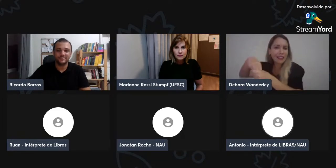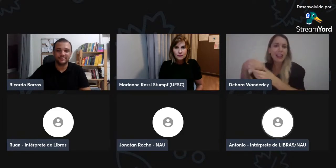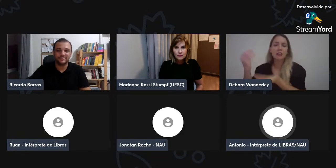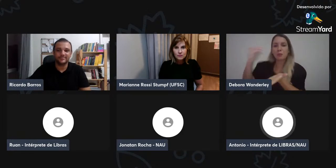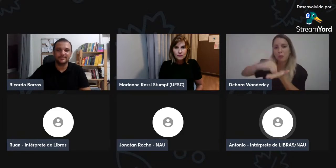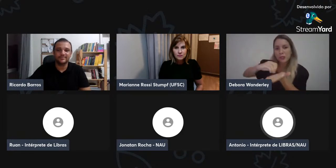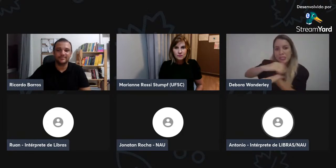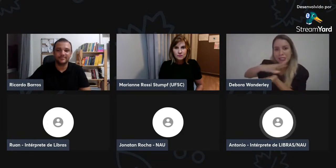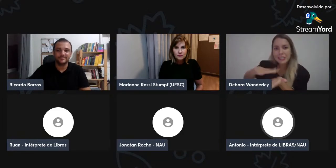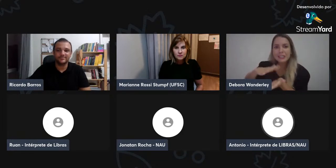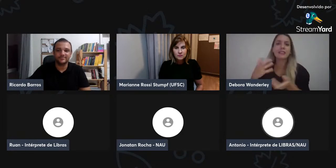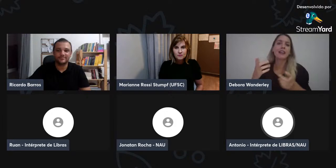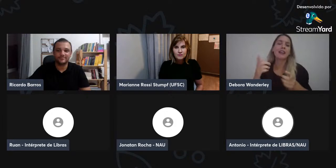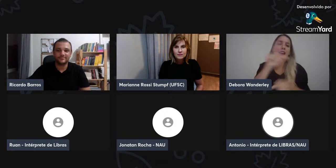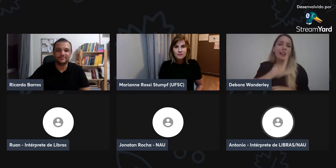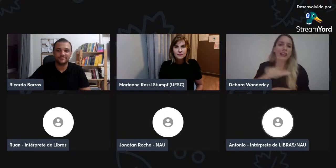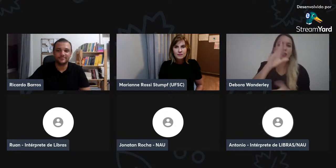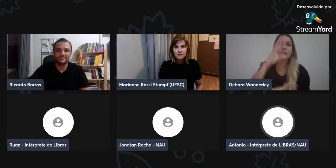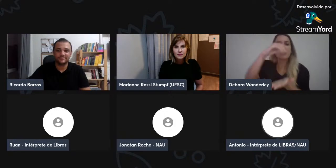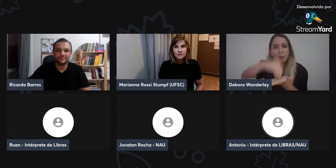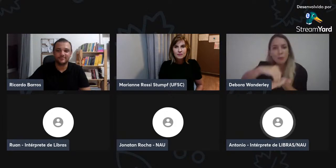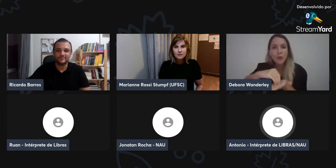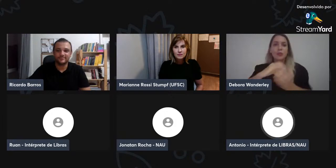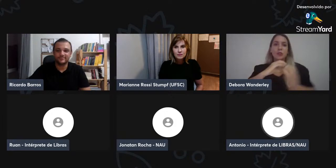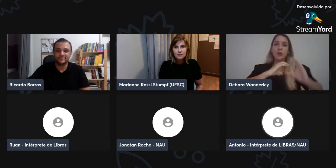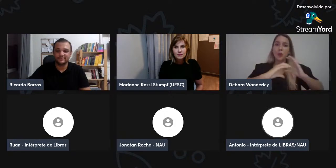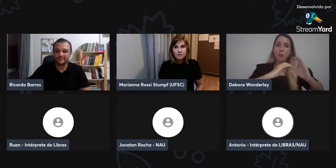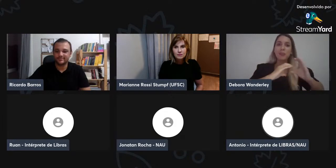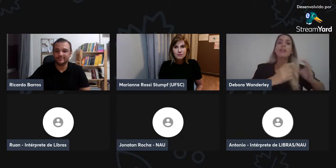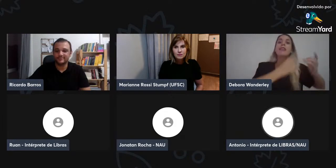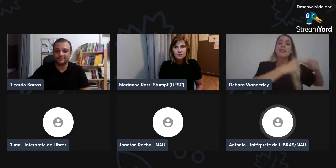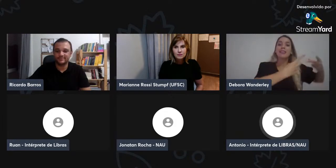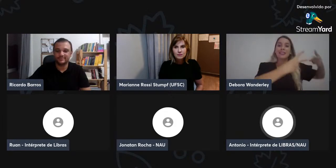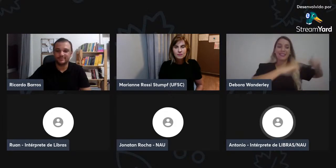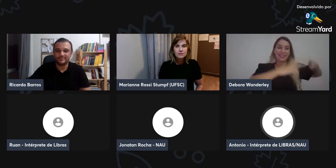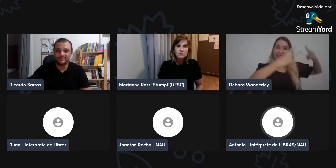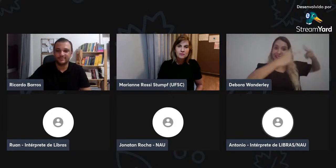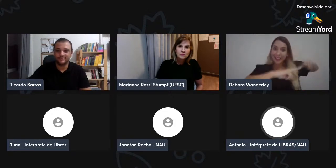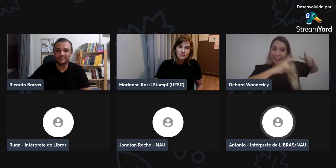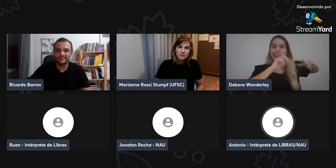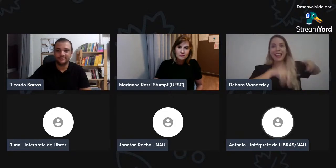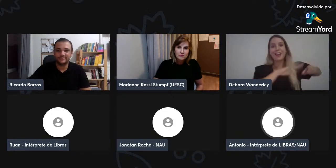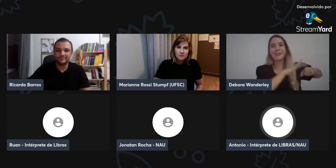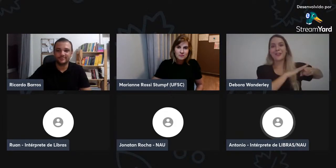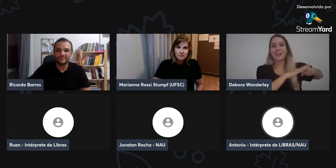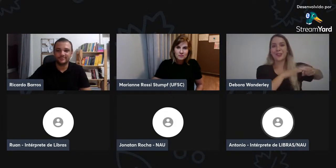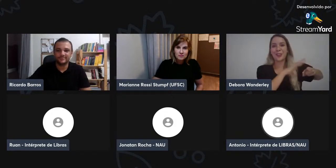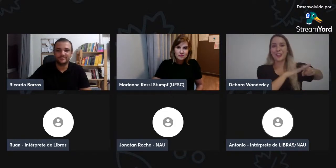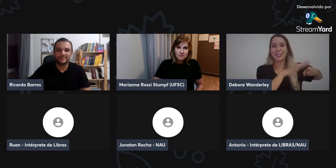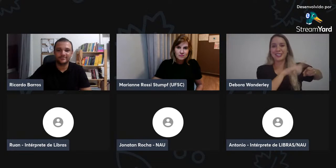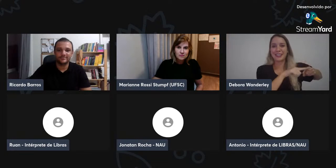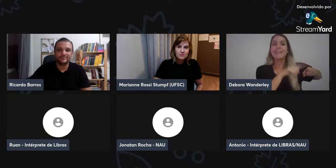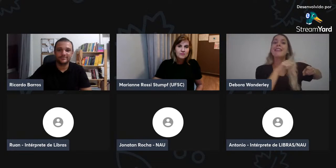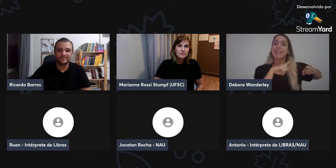leque, através da música, da dança, tem um leque de possibilidades. Dança, literatura, comunicação.